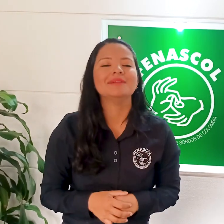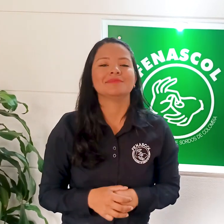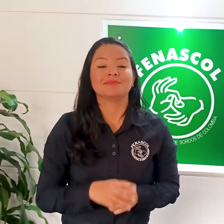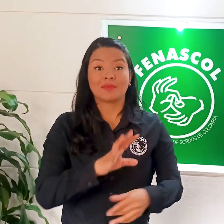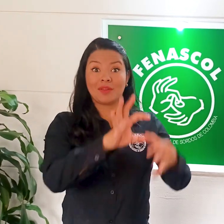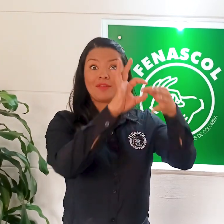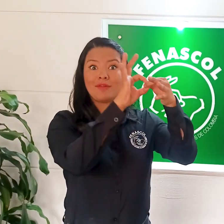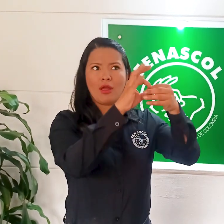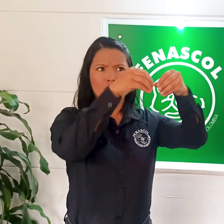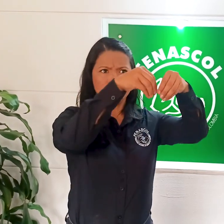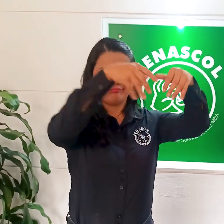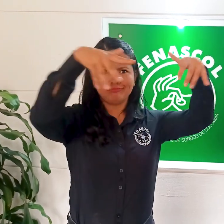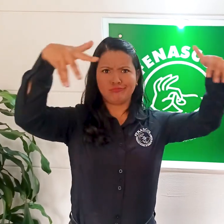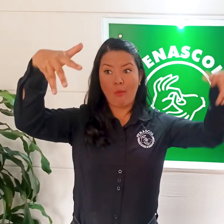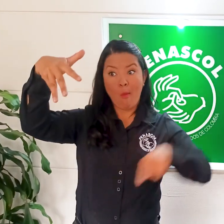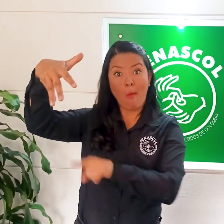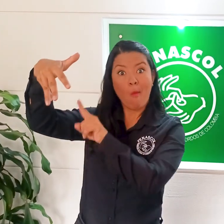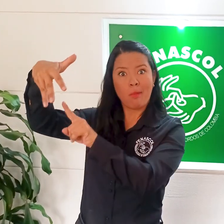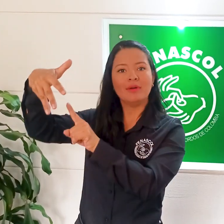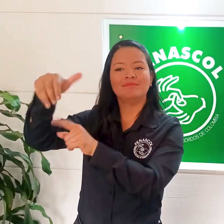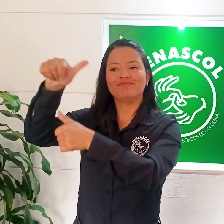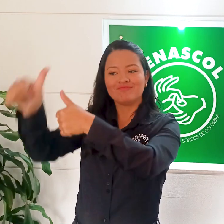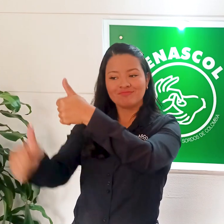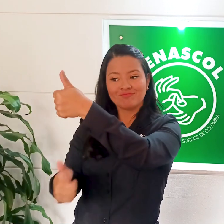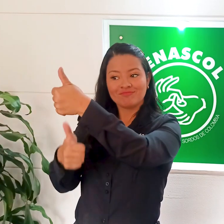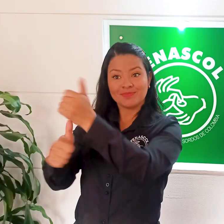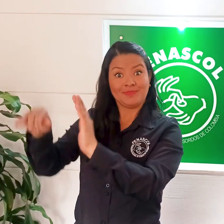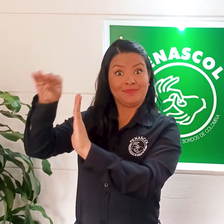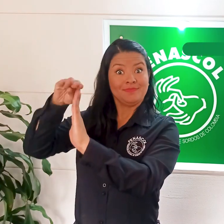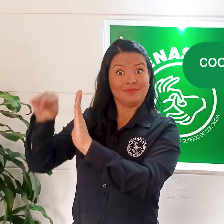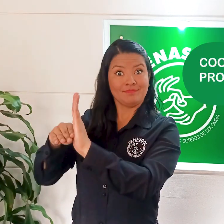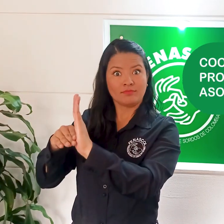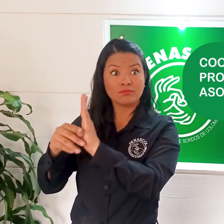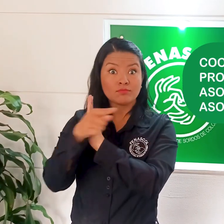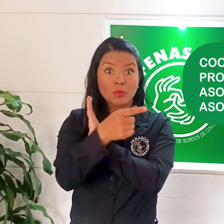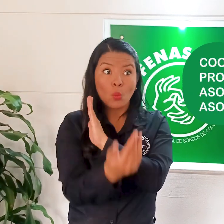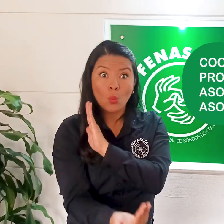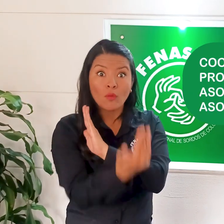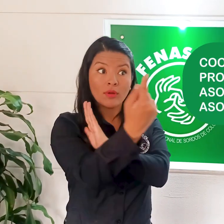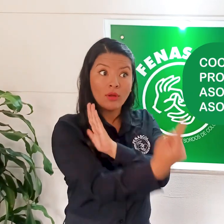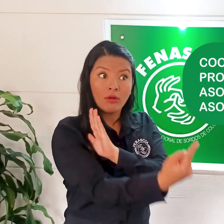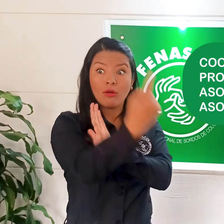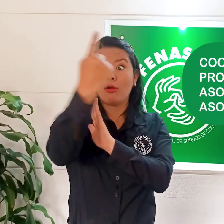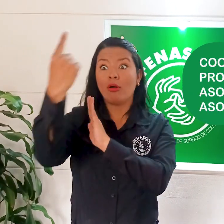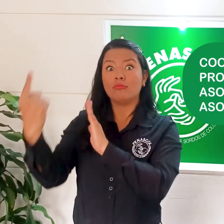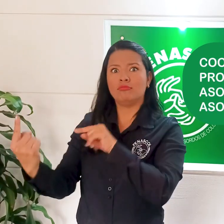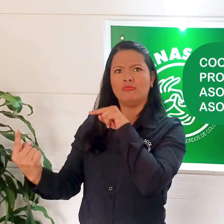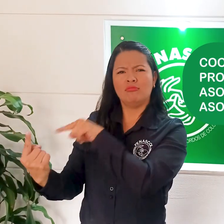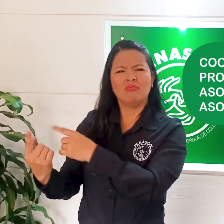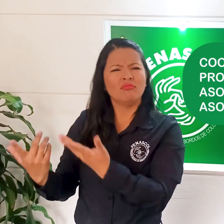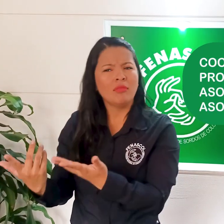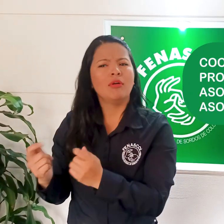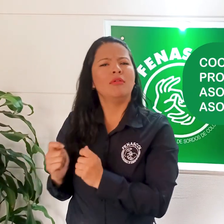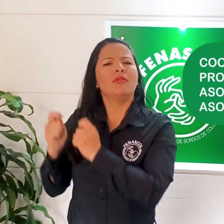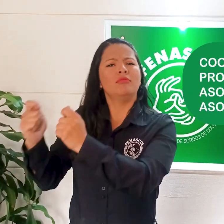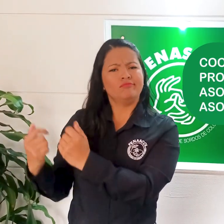Dentro de la estructura de FENASCOL, contamos con la subdirección de programas. El cargo que estamos buscando es para asumir la